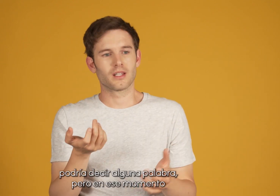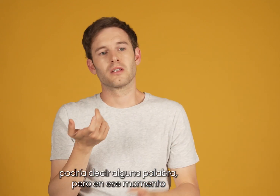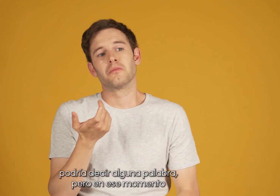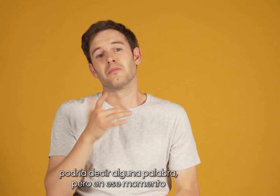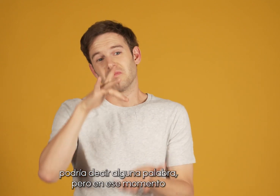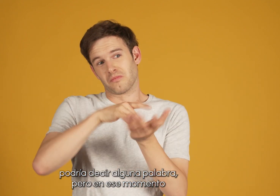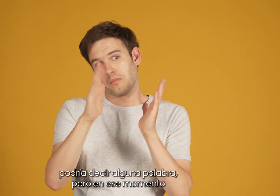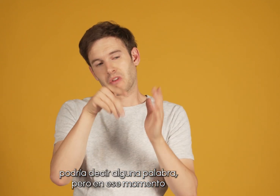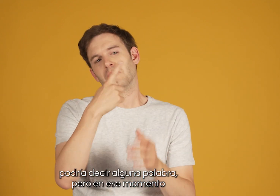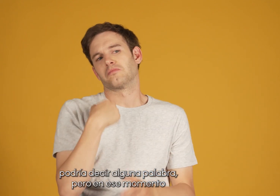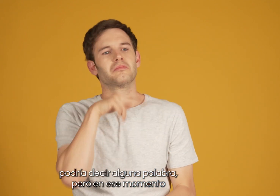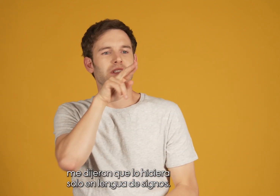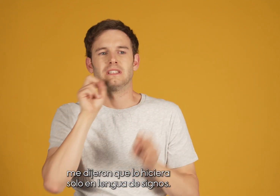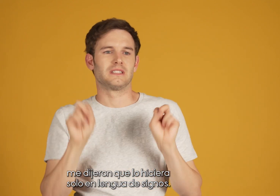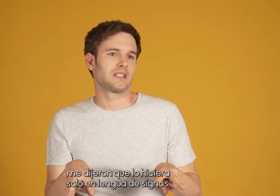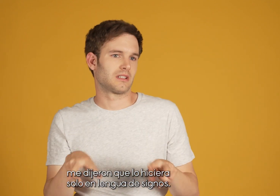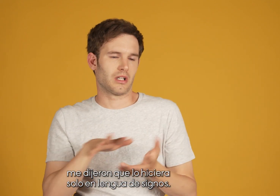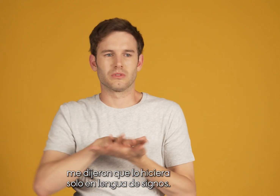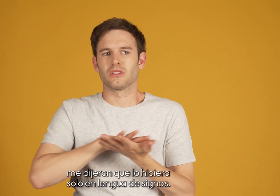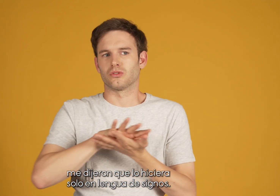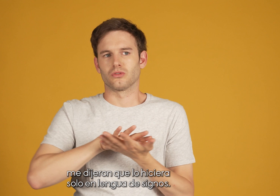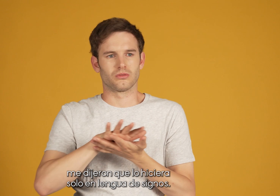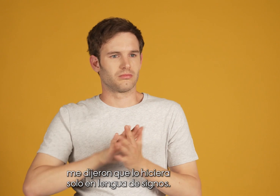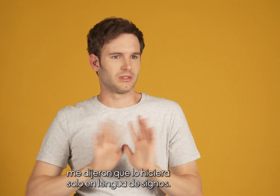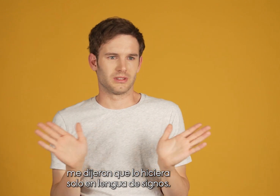podría decir alguna palabra, pero en ese momento me dijeron que lo hiciera solo en lengua de signos.